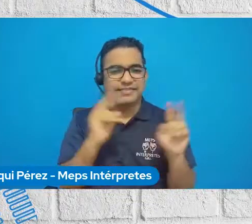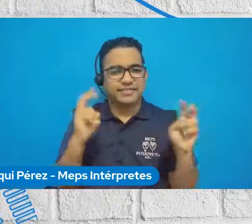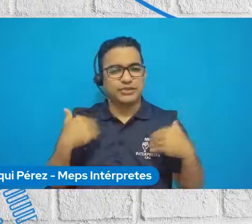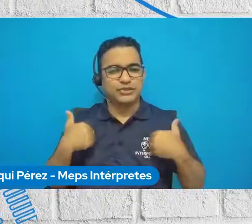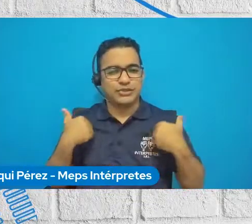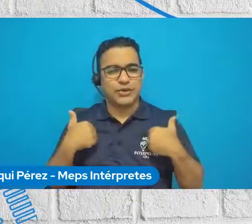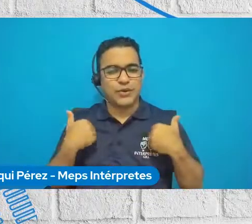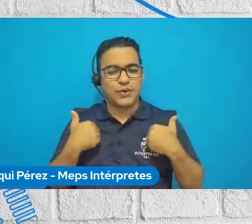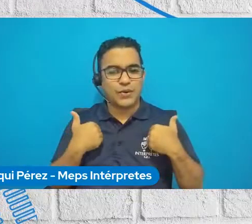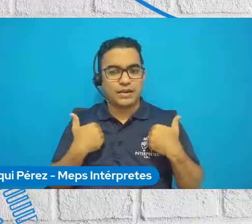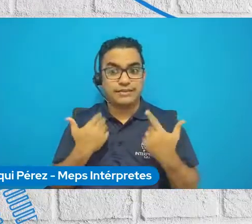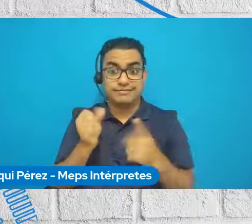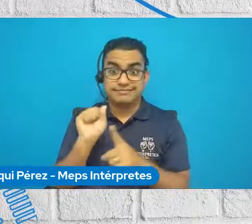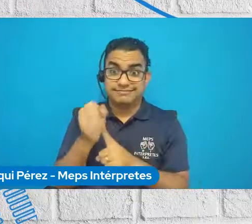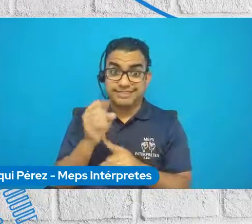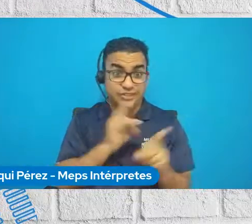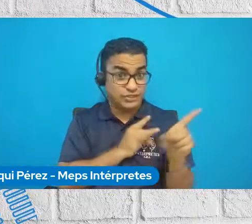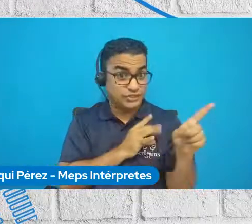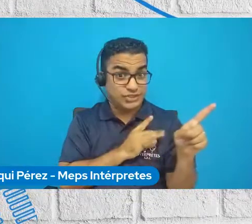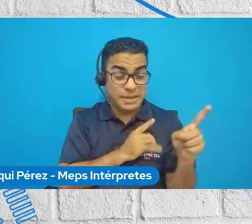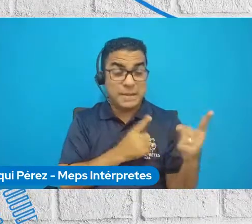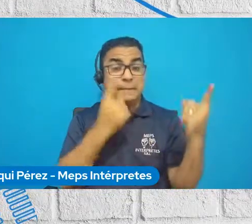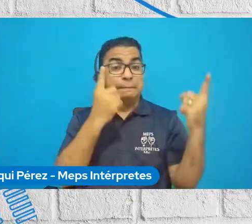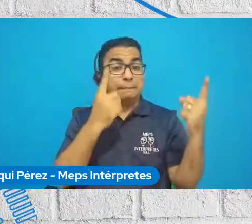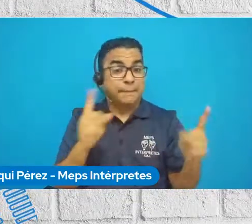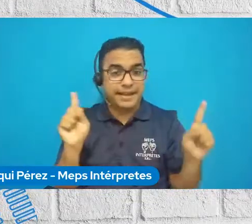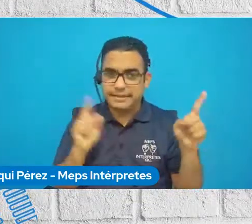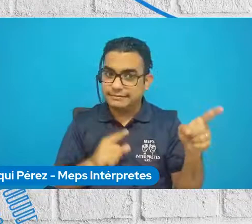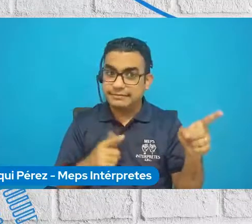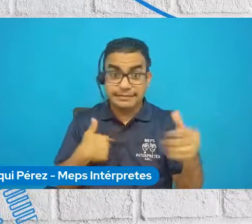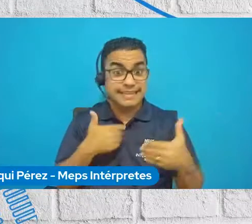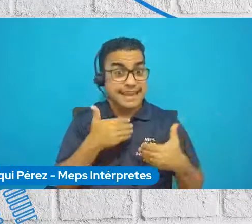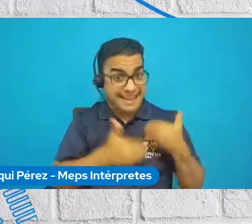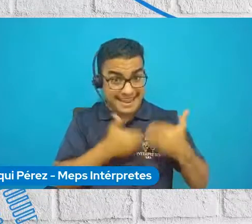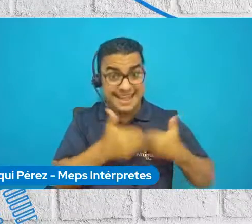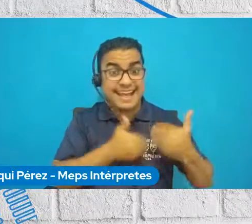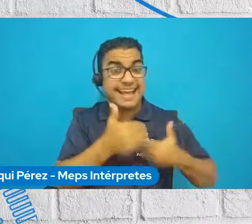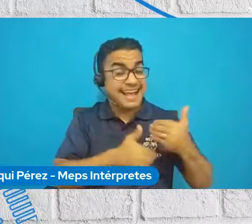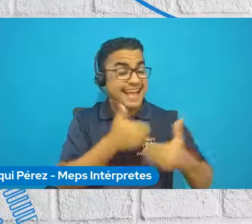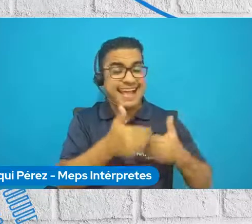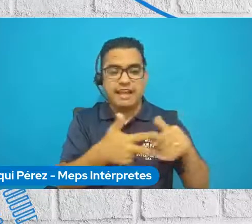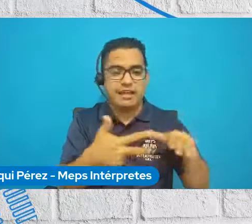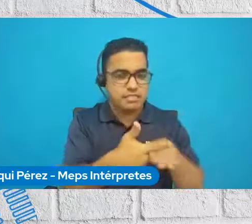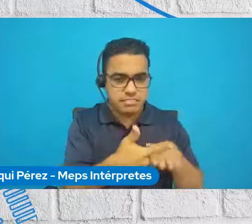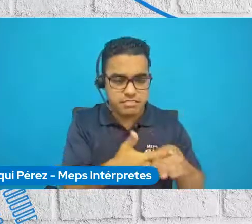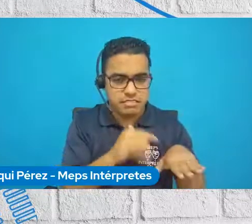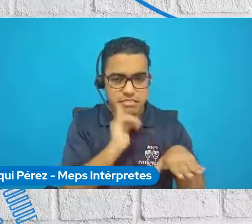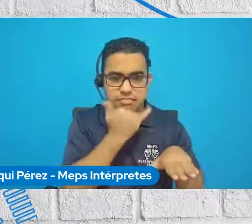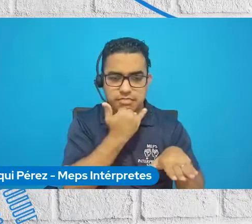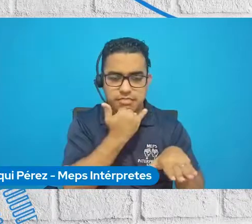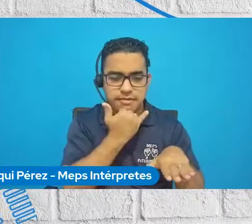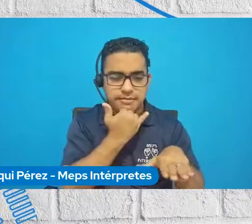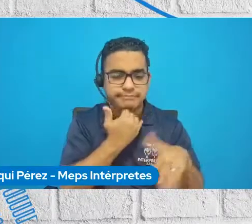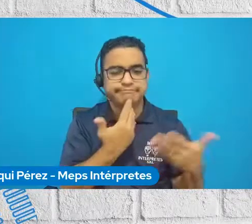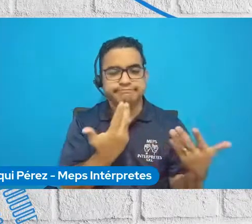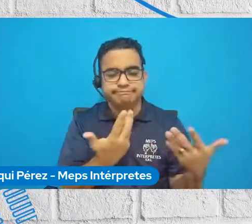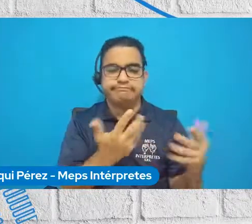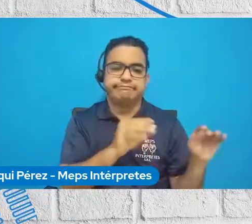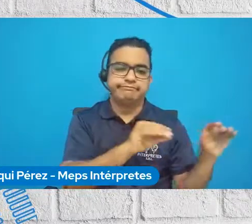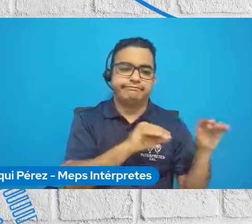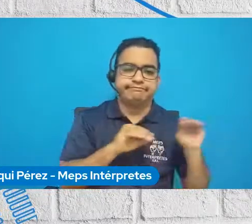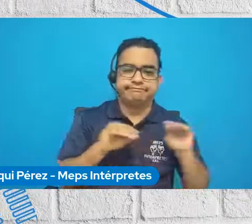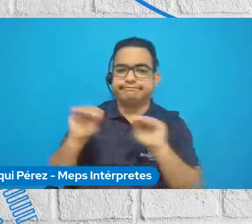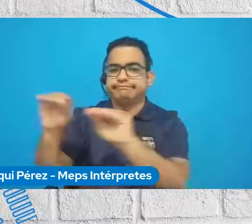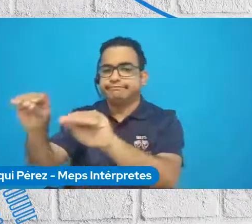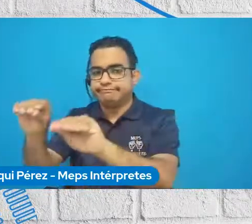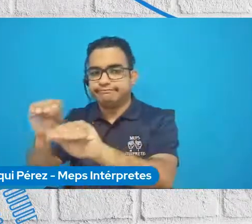Sin embargo, por la situación en Chile no se llegó a realizar. Avanzamos mucho el proyecto, pero no se llegó a ejecutar y fuimos trasladados a